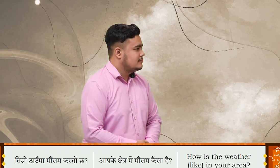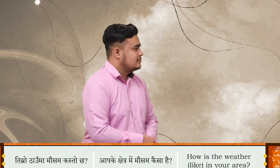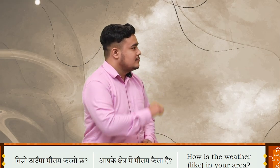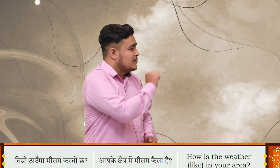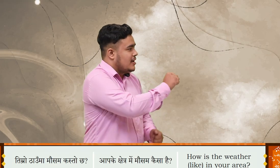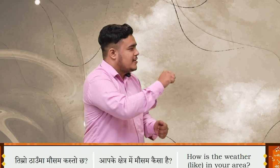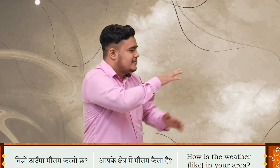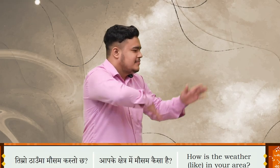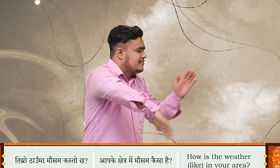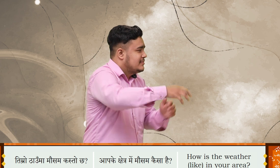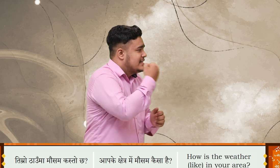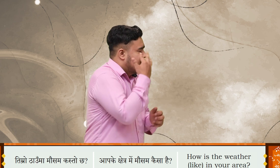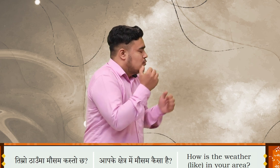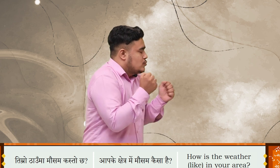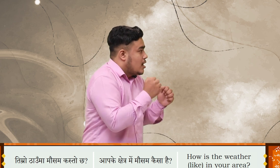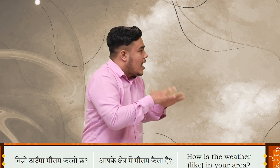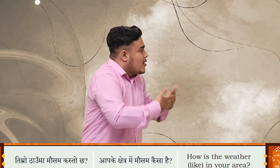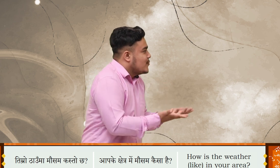तिम्रो ठाओं मा मौसम कस्तो हचा